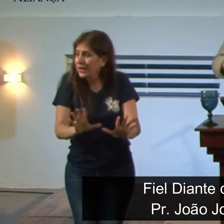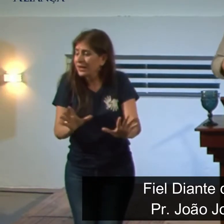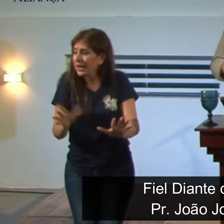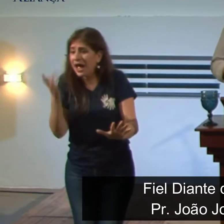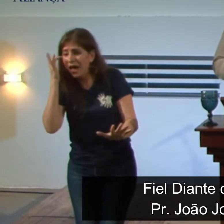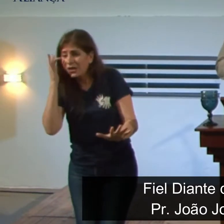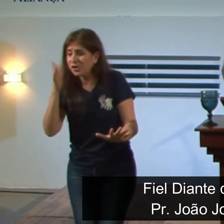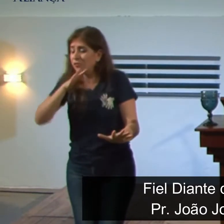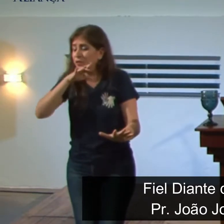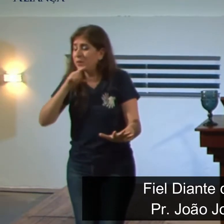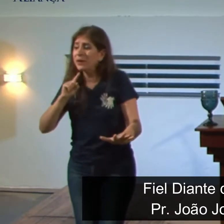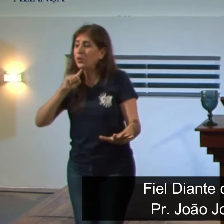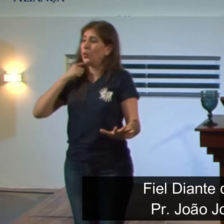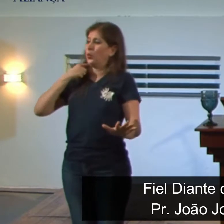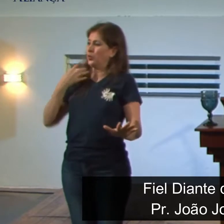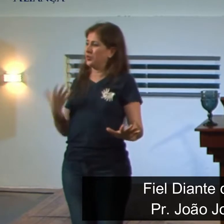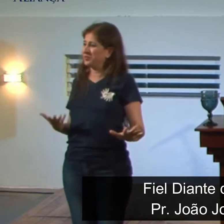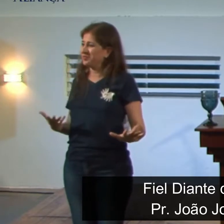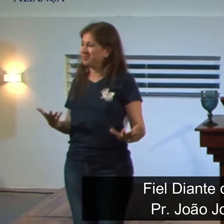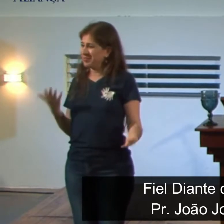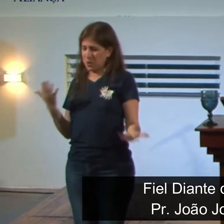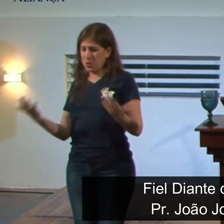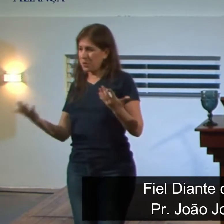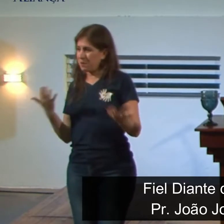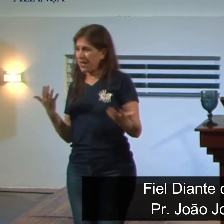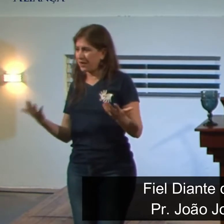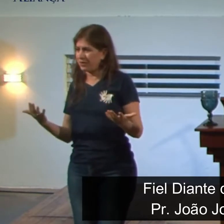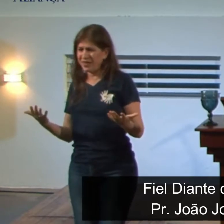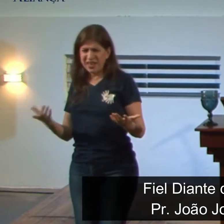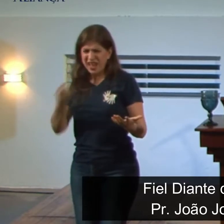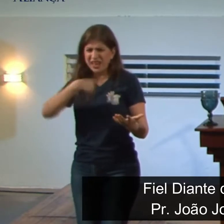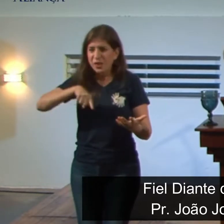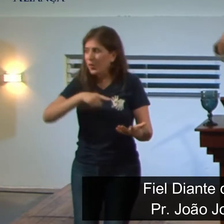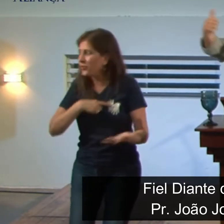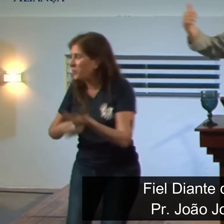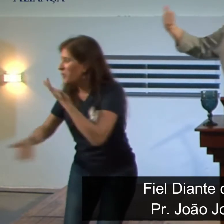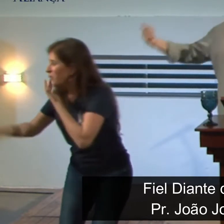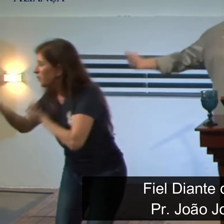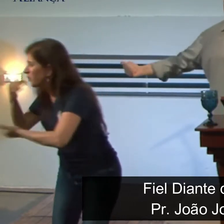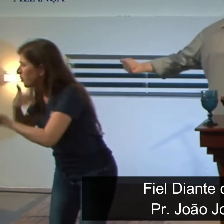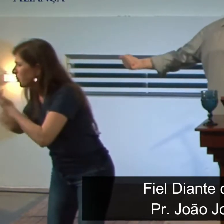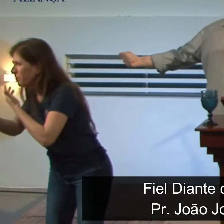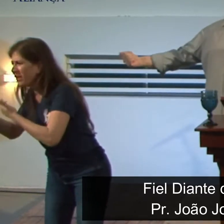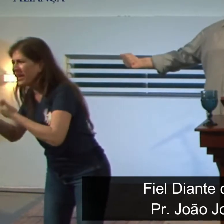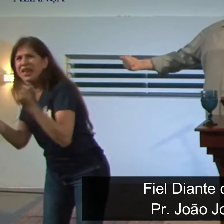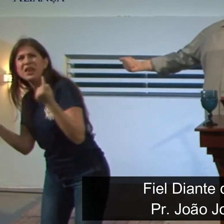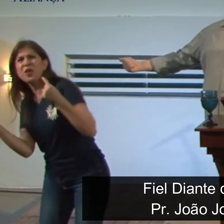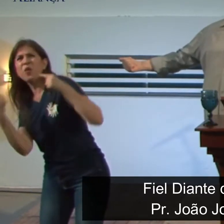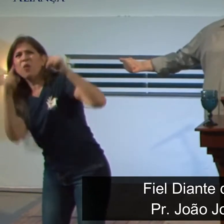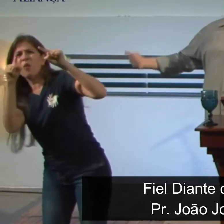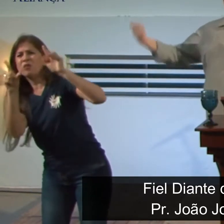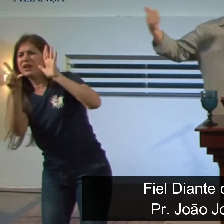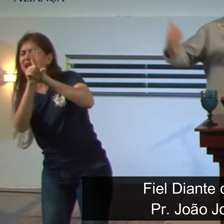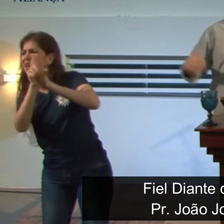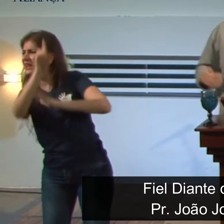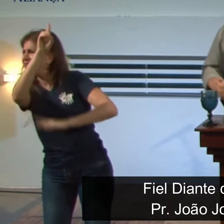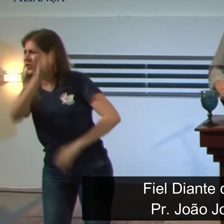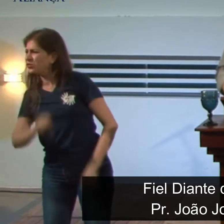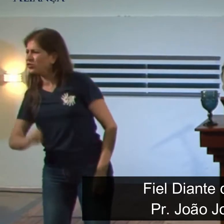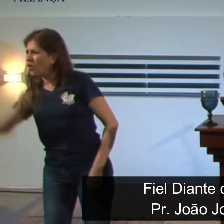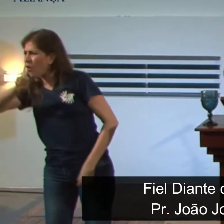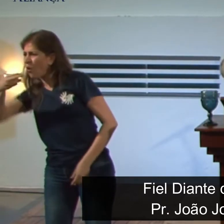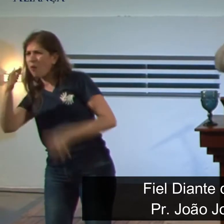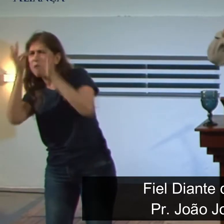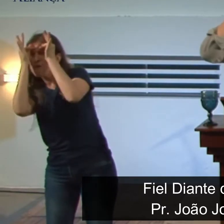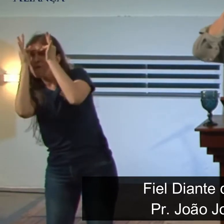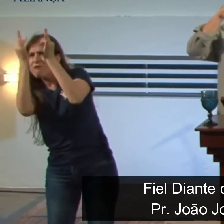E eles ficaram, nós vamos nos deliciar com as iguarias do rei e quebrarmos a lei de Deus ou nós vamos ser